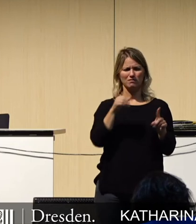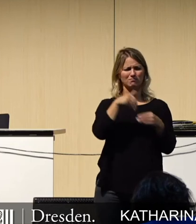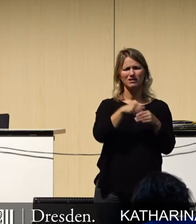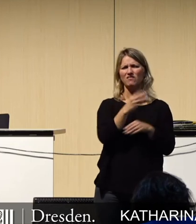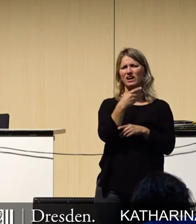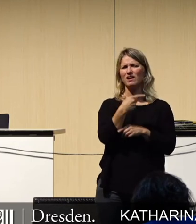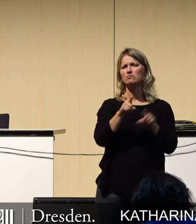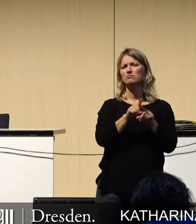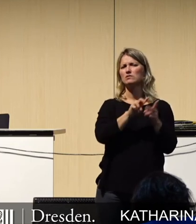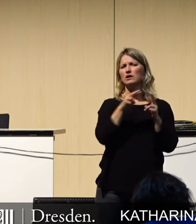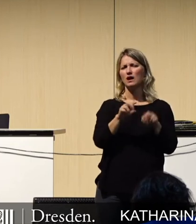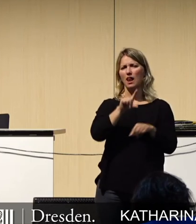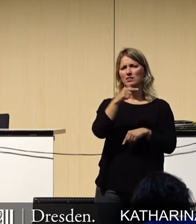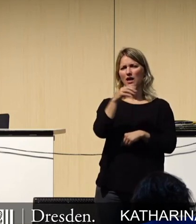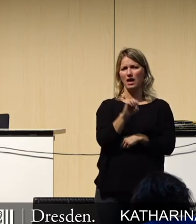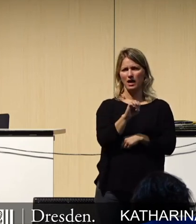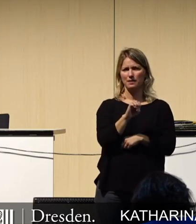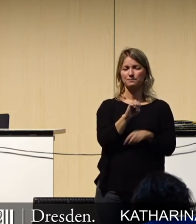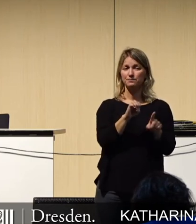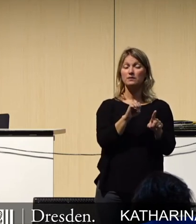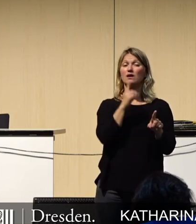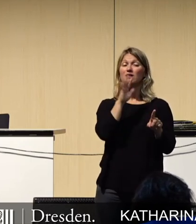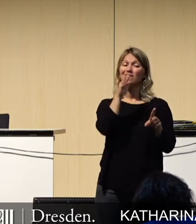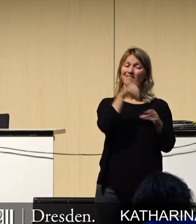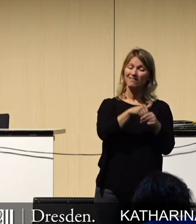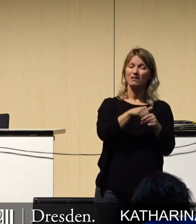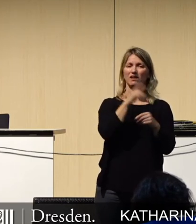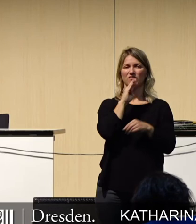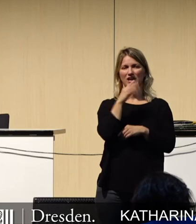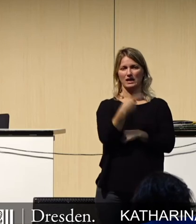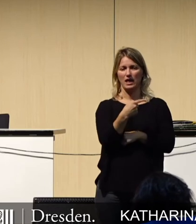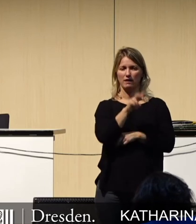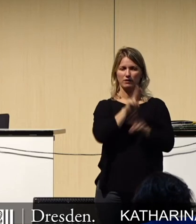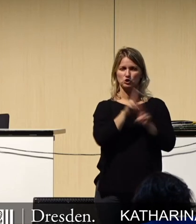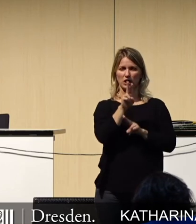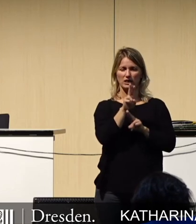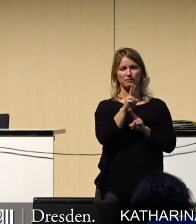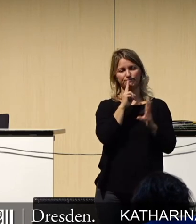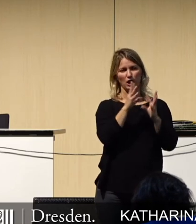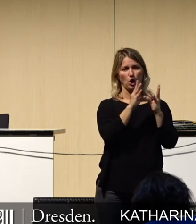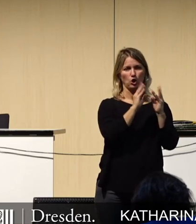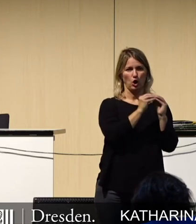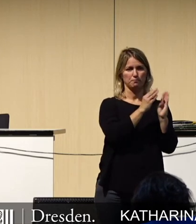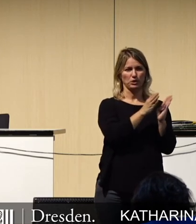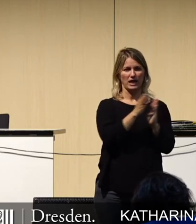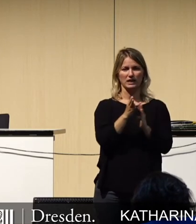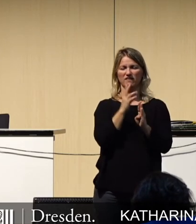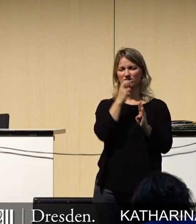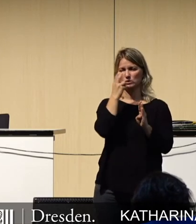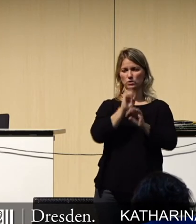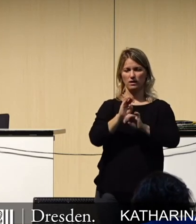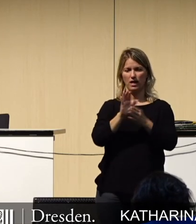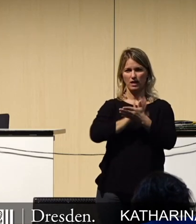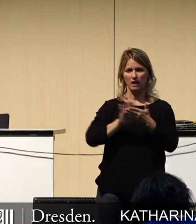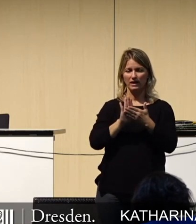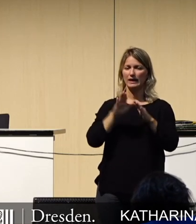Sie haben verschiedene Komponenten von 4G und es gibt, ich versuche es mal vereinfacht mit zu erklären, es gibt ein